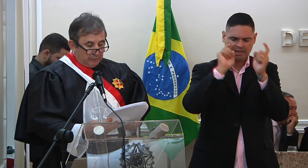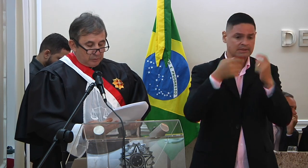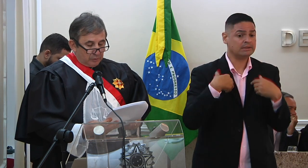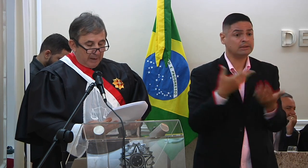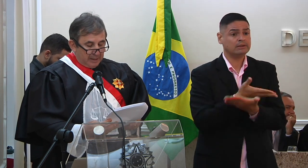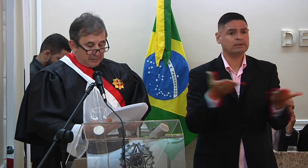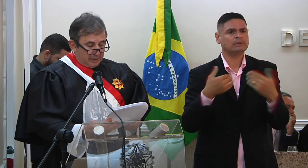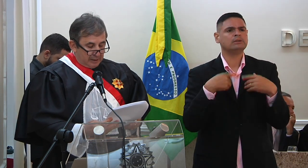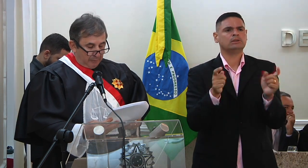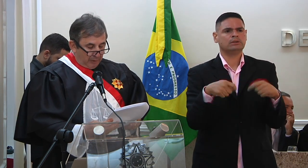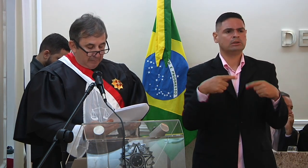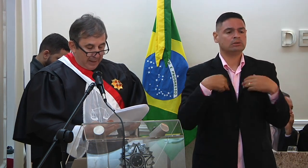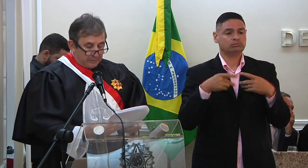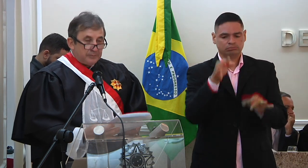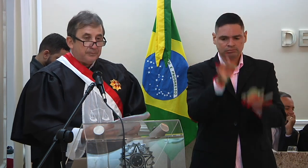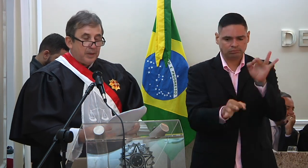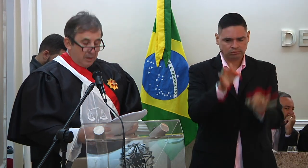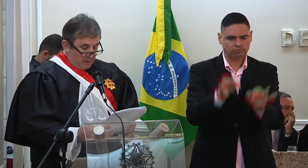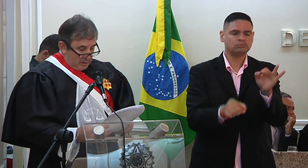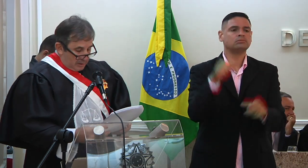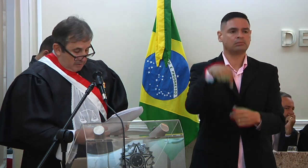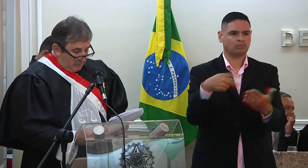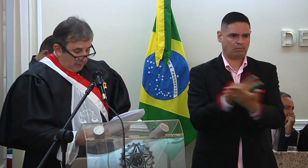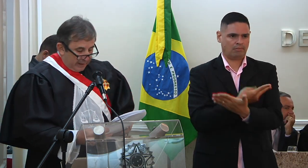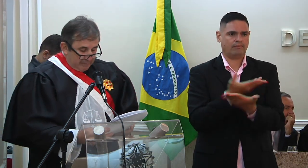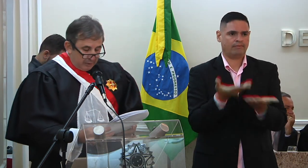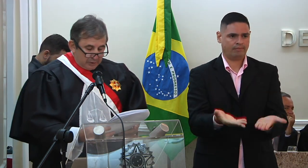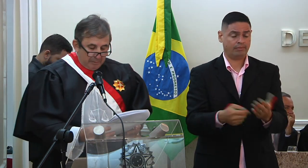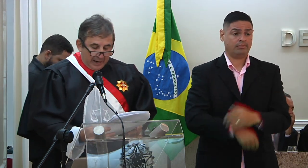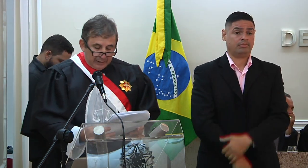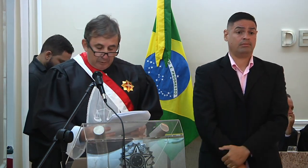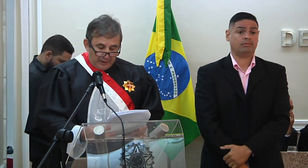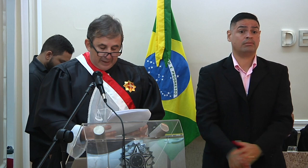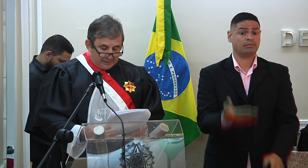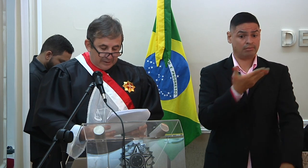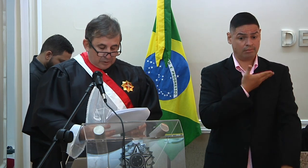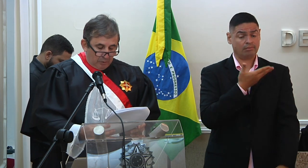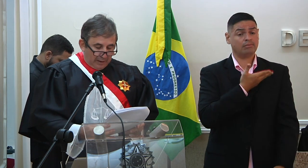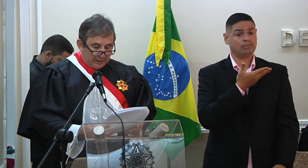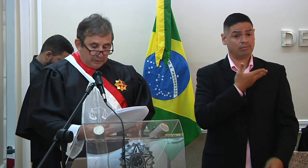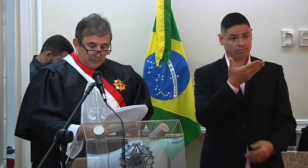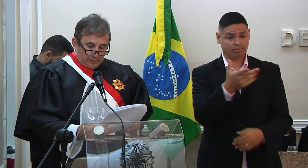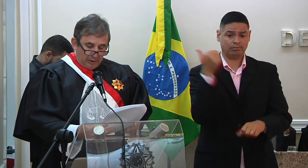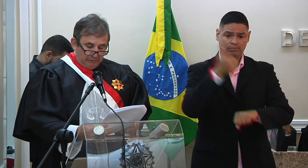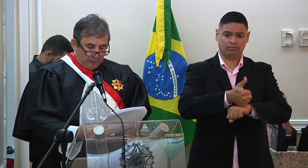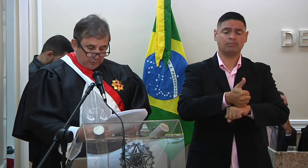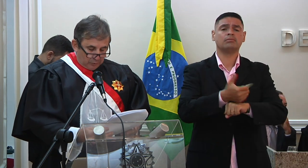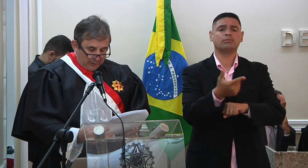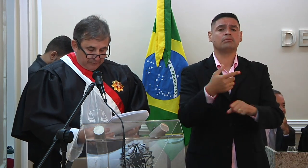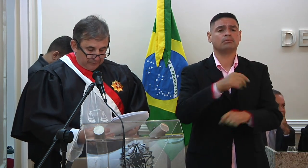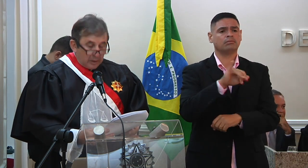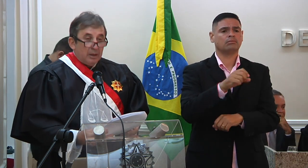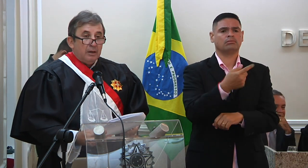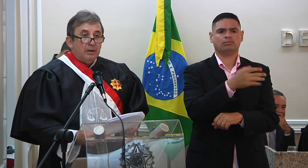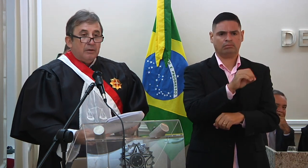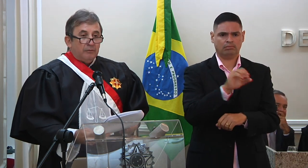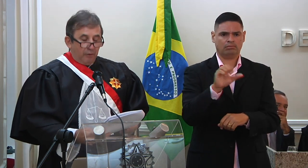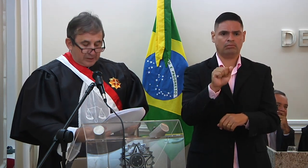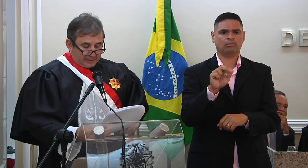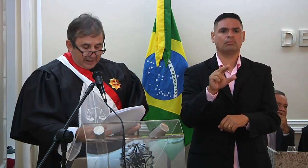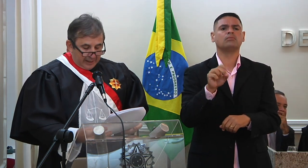e o nível dos julgamentos aqui proclamados. Meu caro amigo desembargador ingressante João Carlos de Oliveira Uchoa,